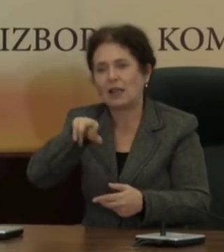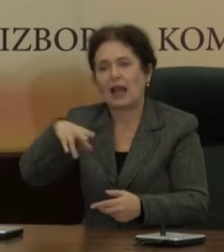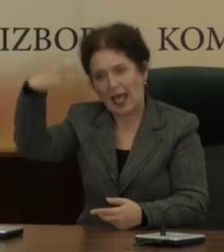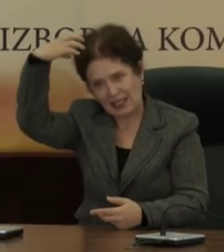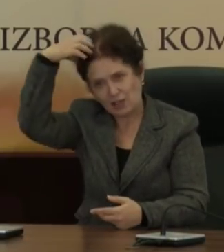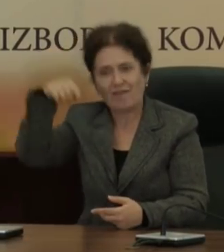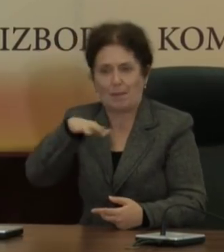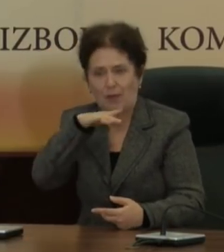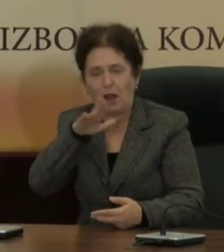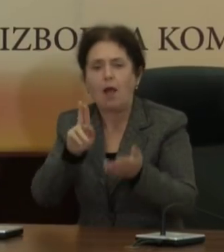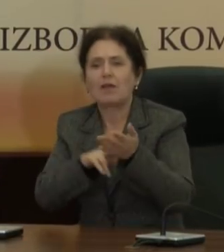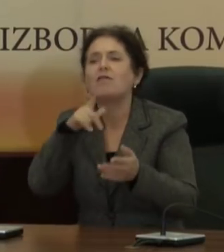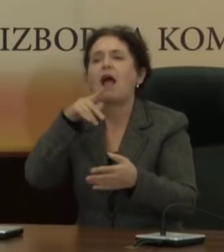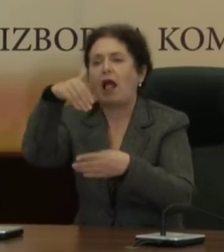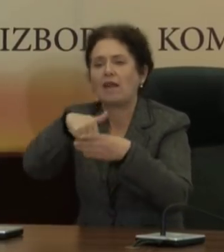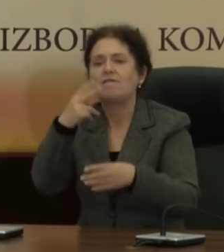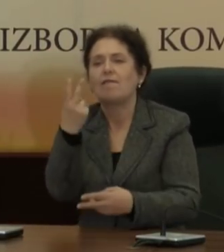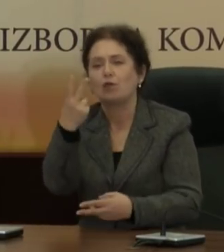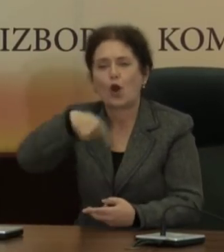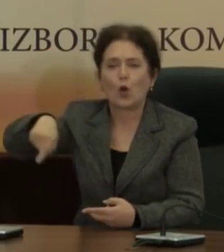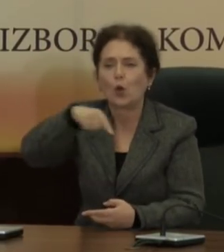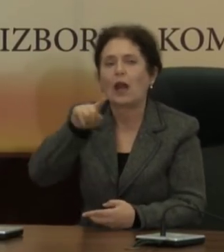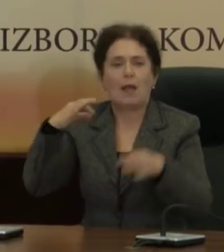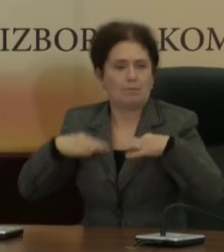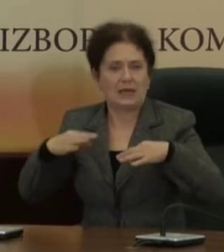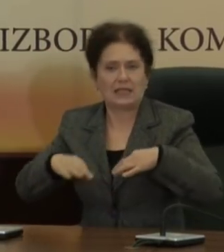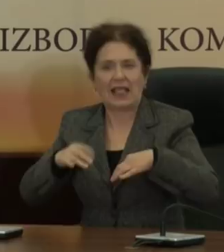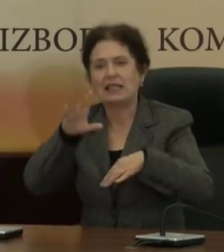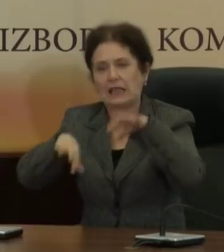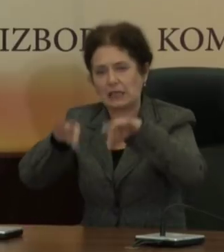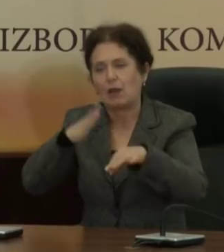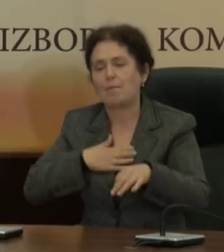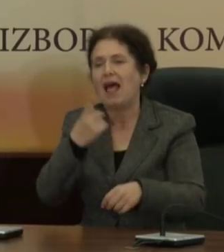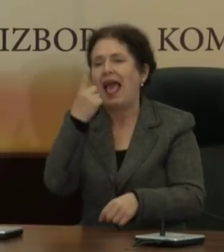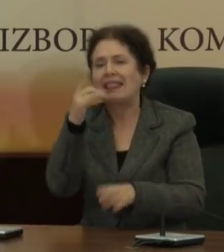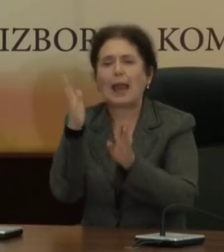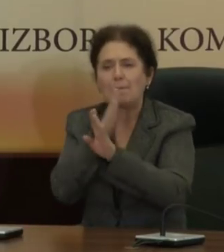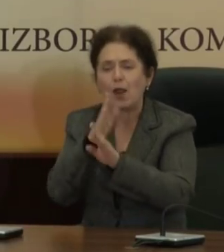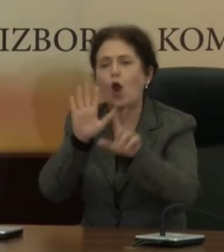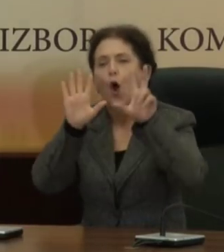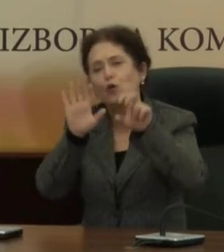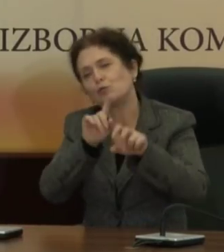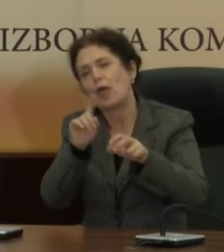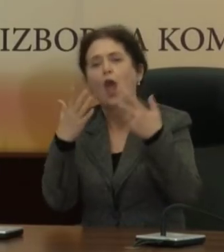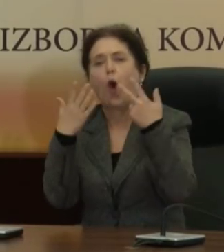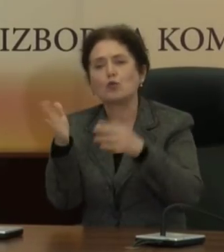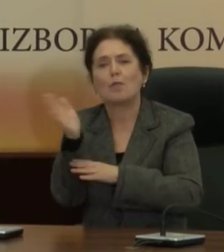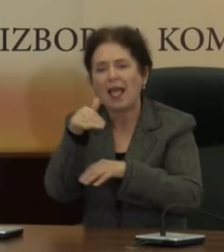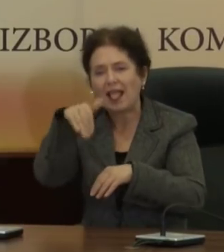државата, право на глас во овој втор круг на председателските избори имаат 1.808